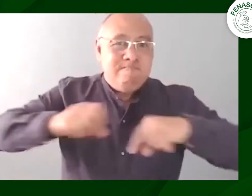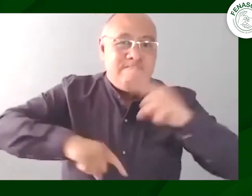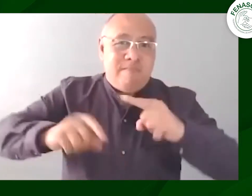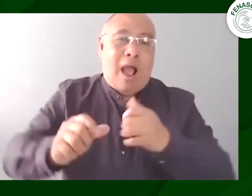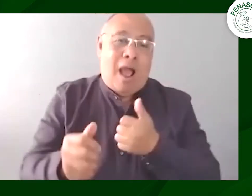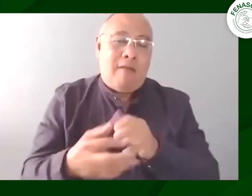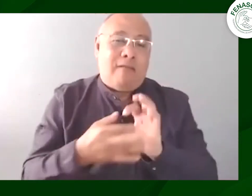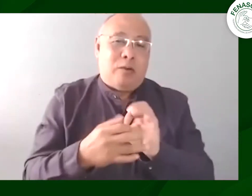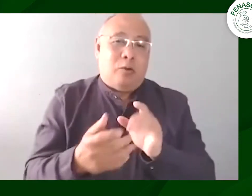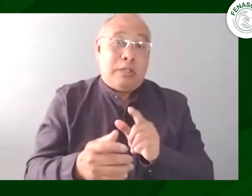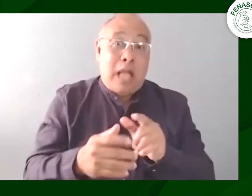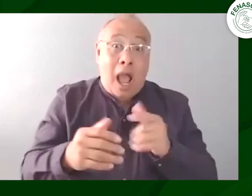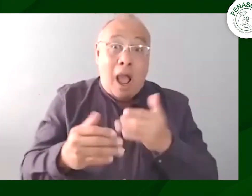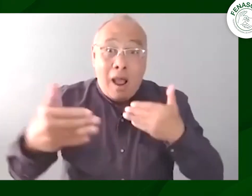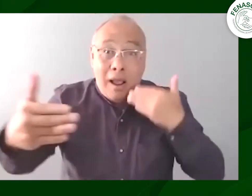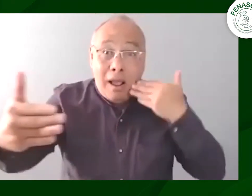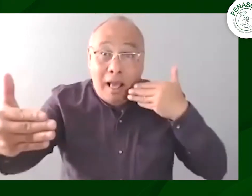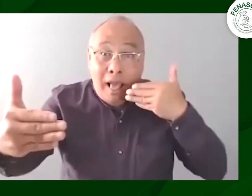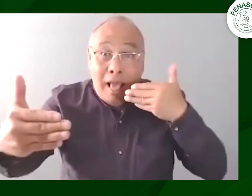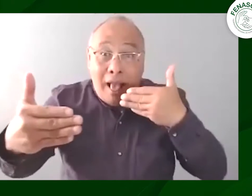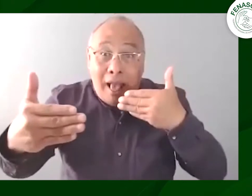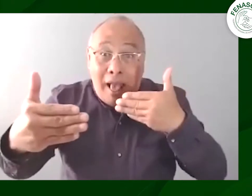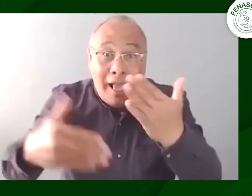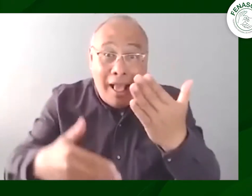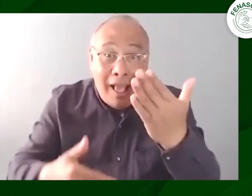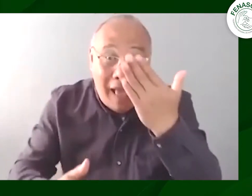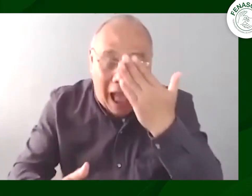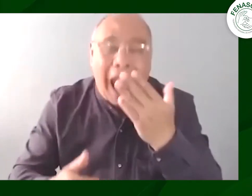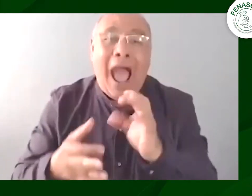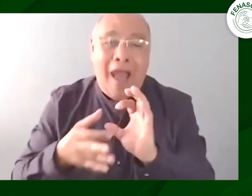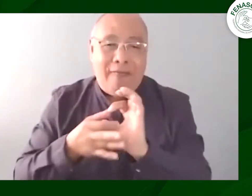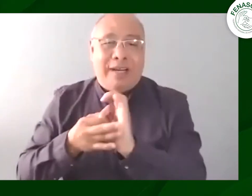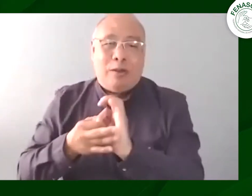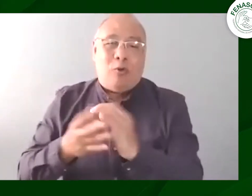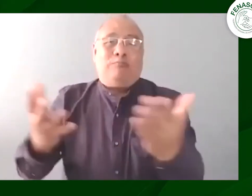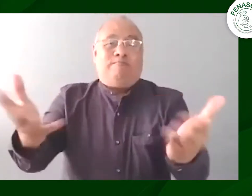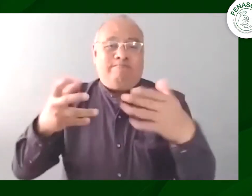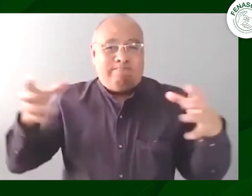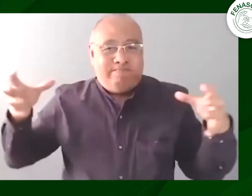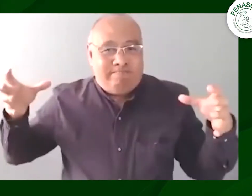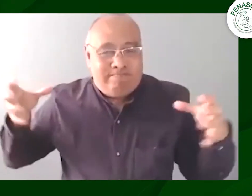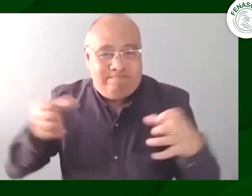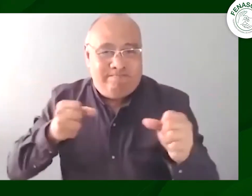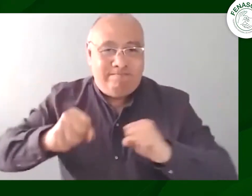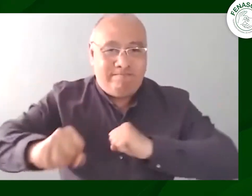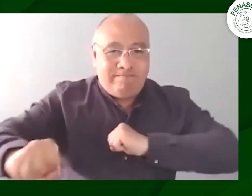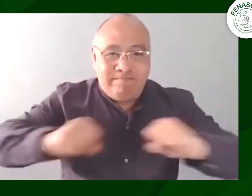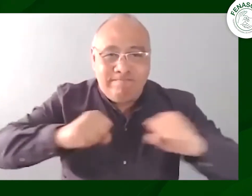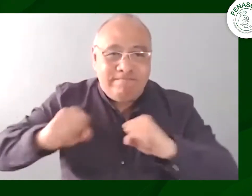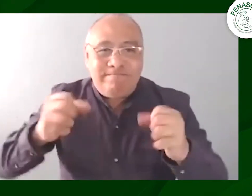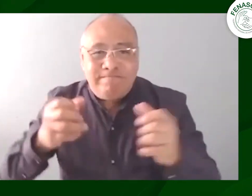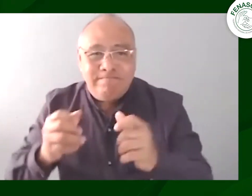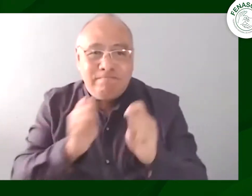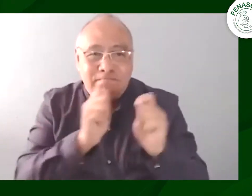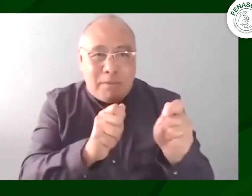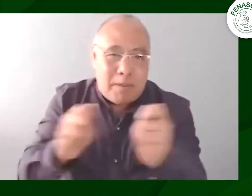visibilización de una sola persona sino hacer la visibilización de todo el movimiento ya cuando llegó el día